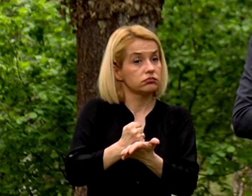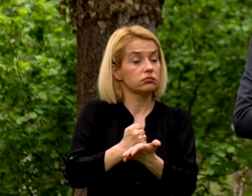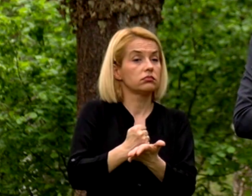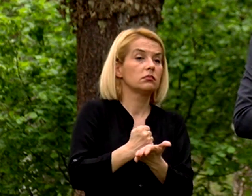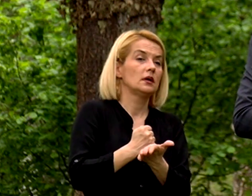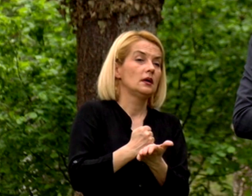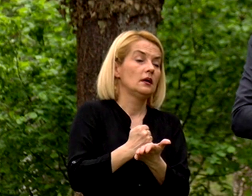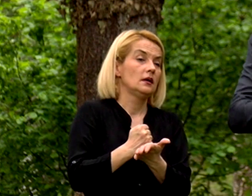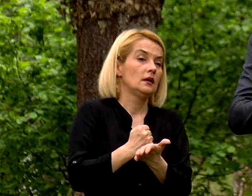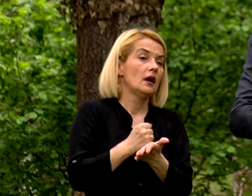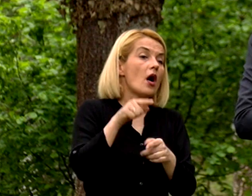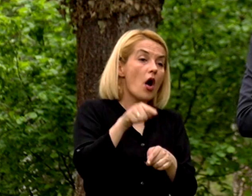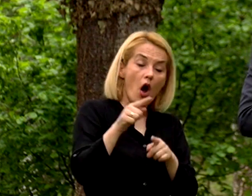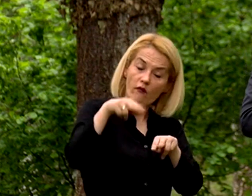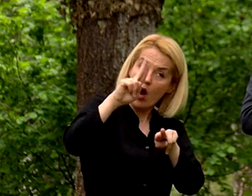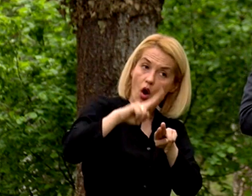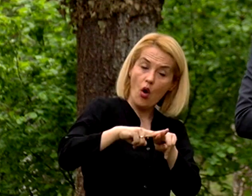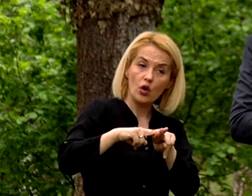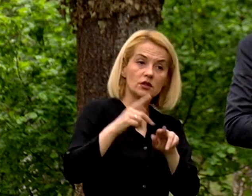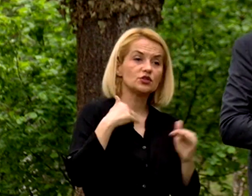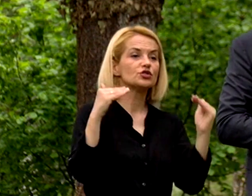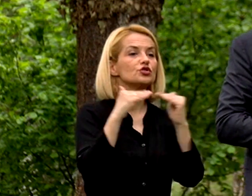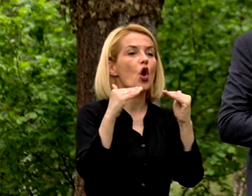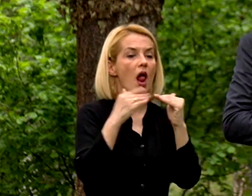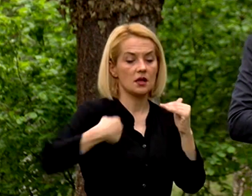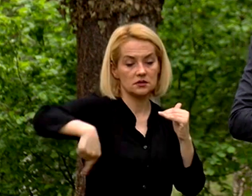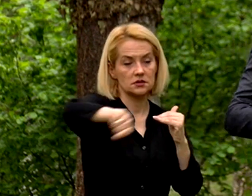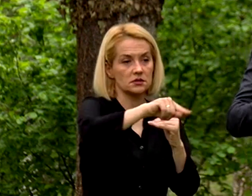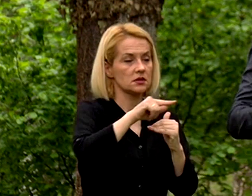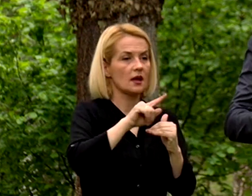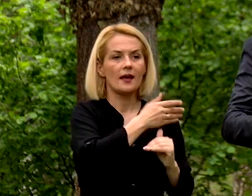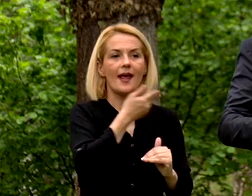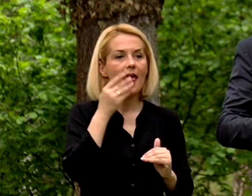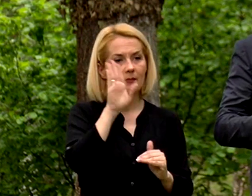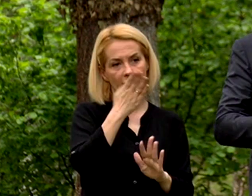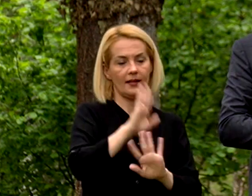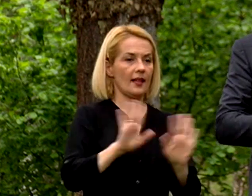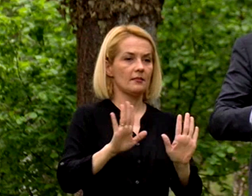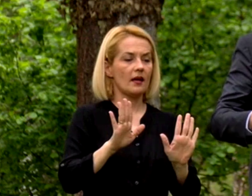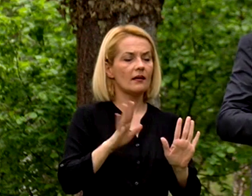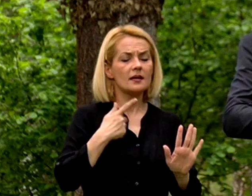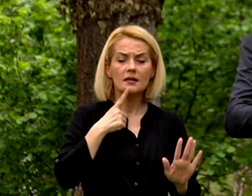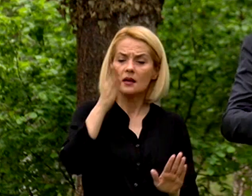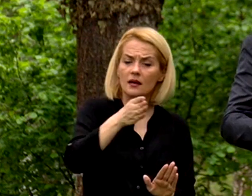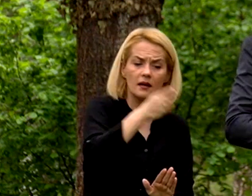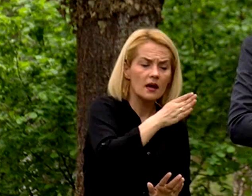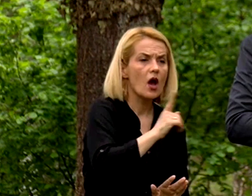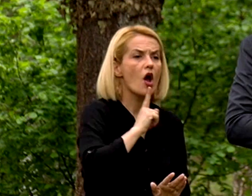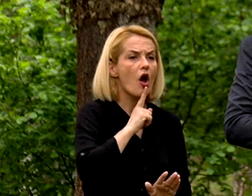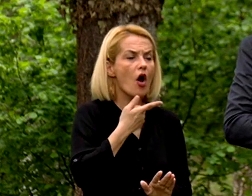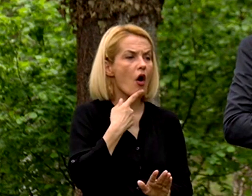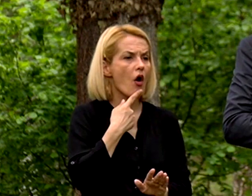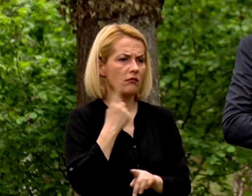дека оваа одлука се носи со консенсус. И тука немаме дилема. И секу оној кој што сака да